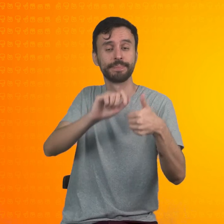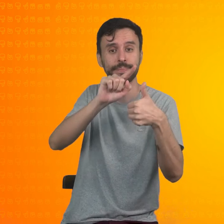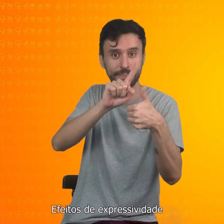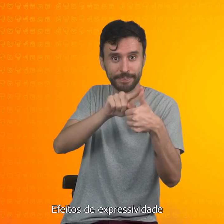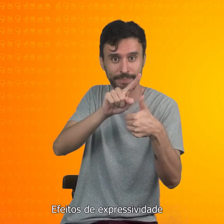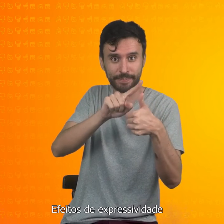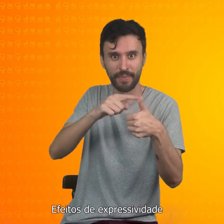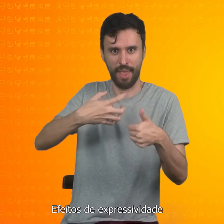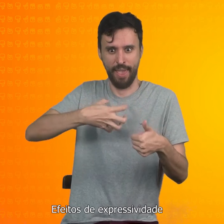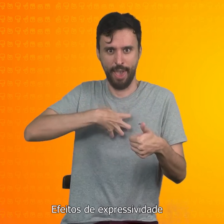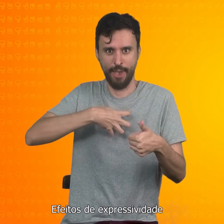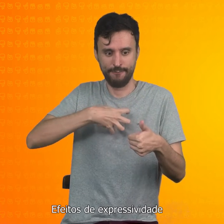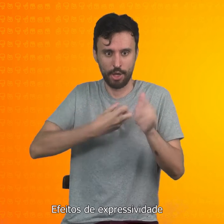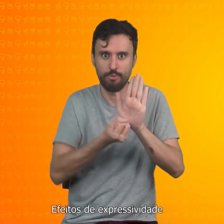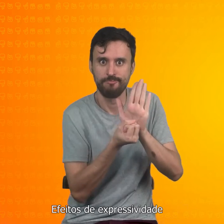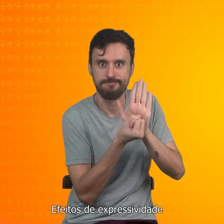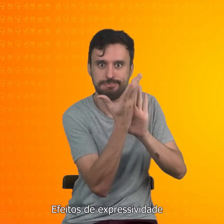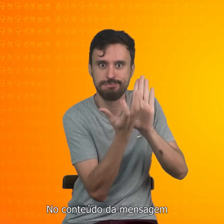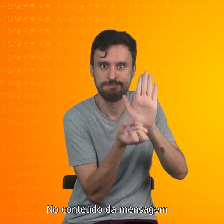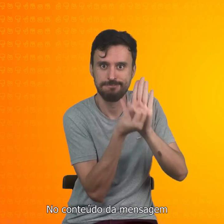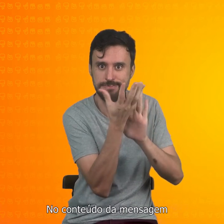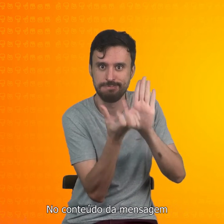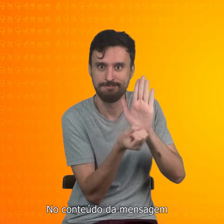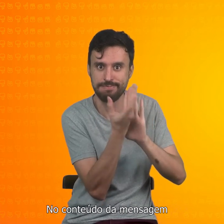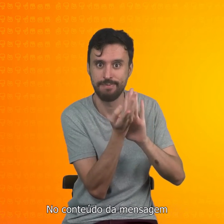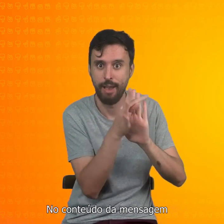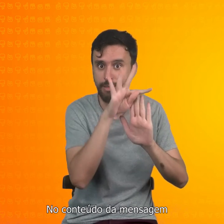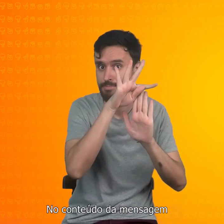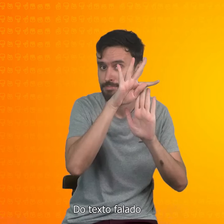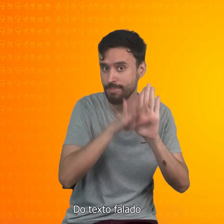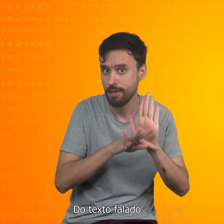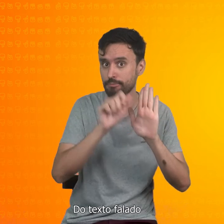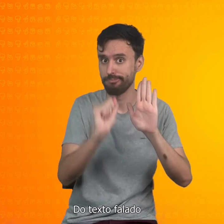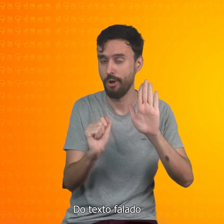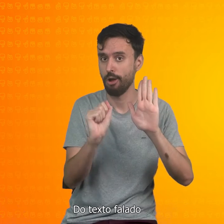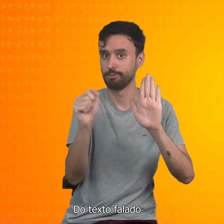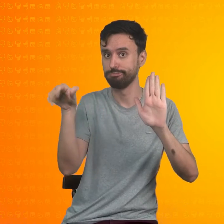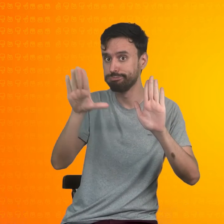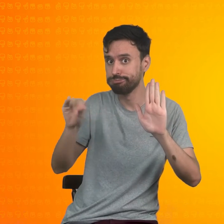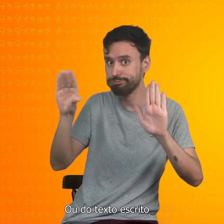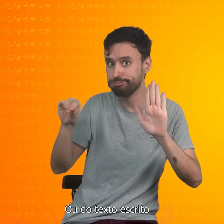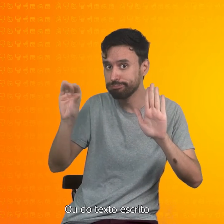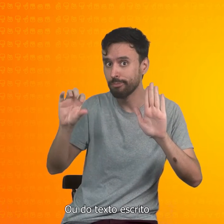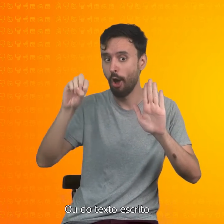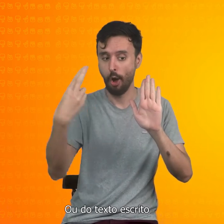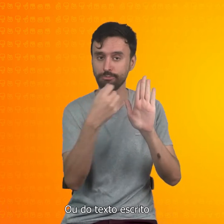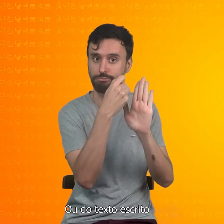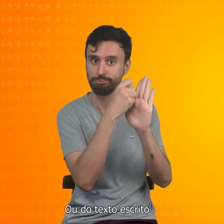efeitos de expressividade no conteúdo da mensagem do texto falado ou do texto escrito.